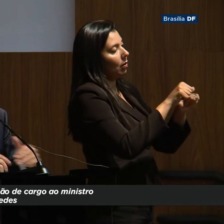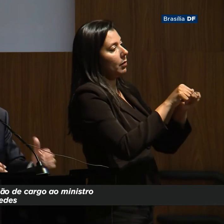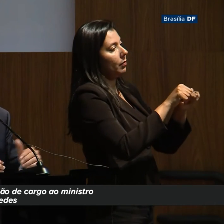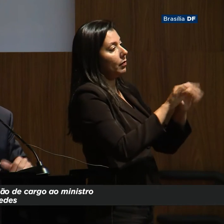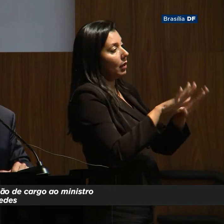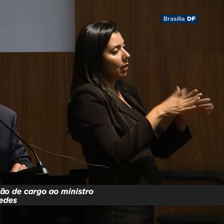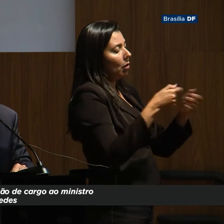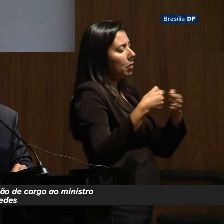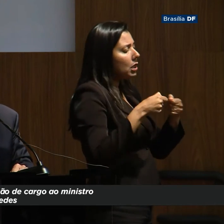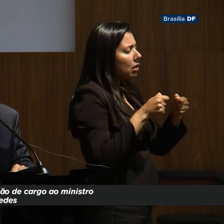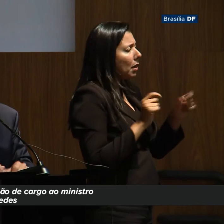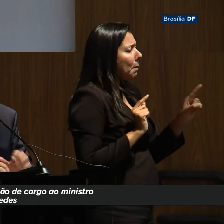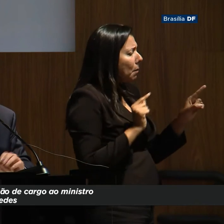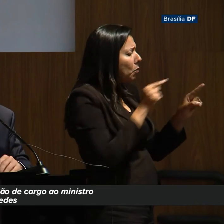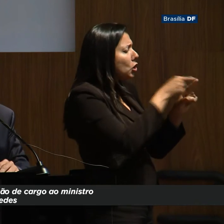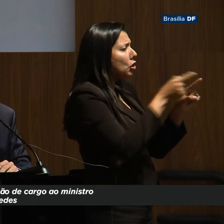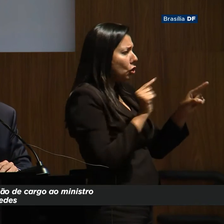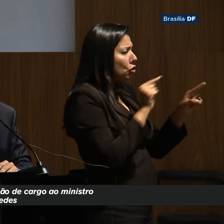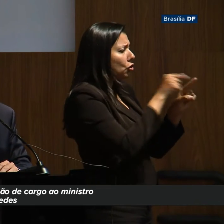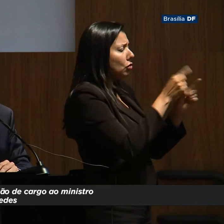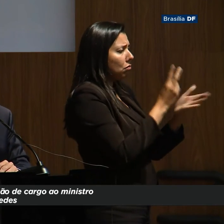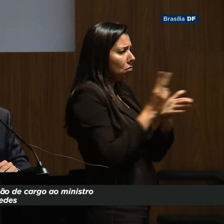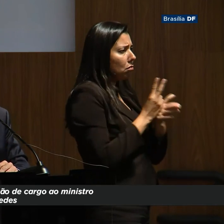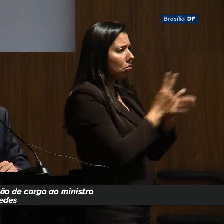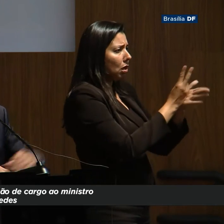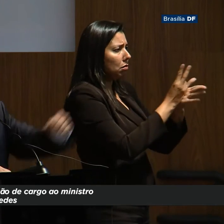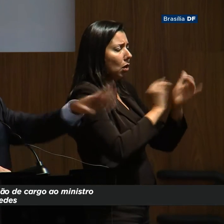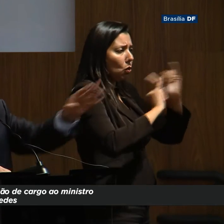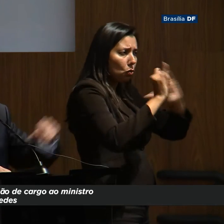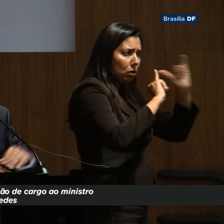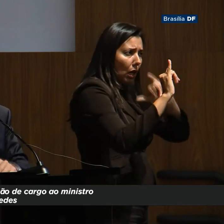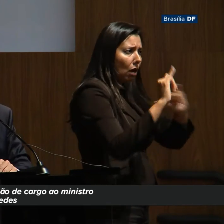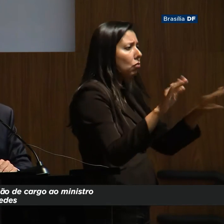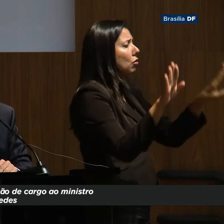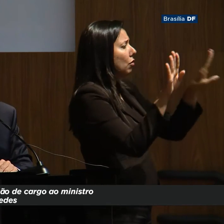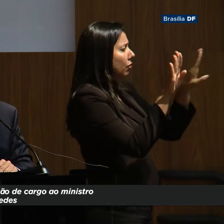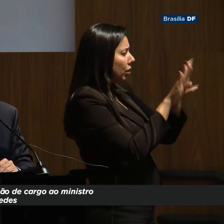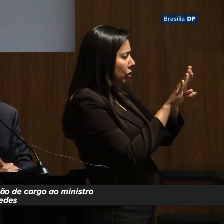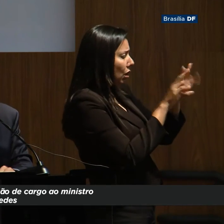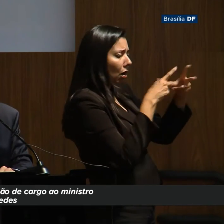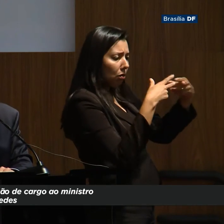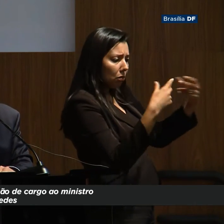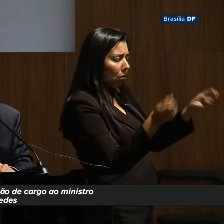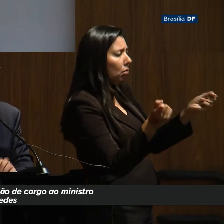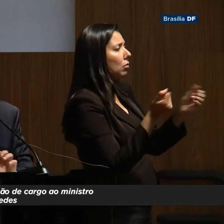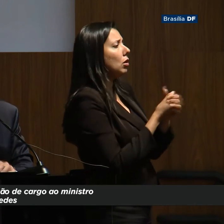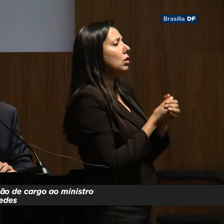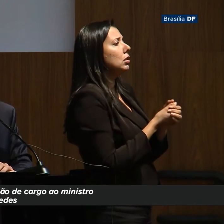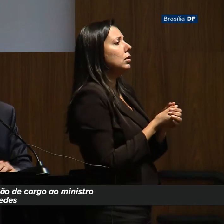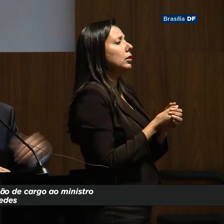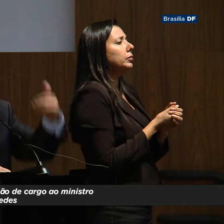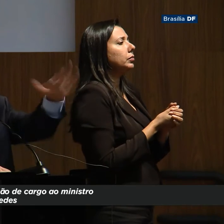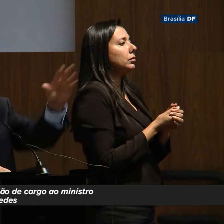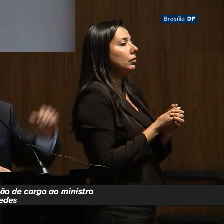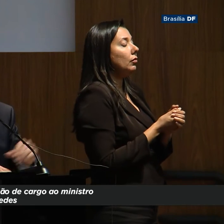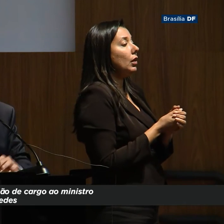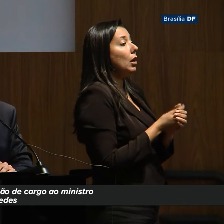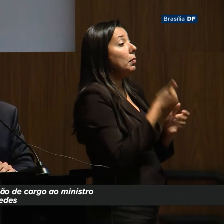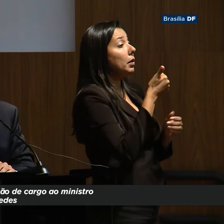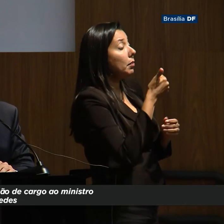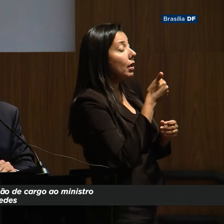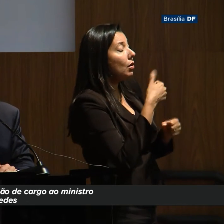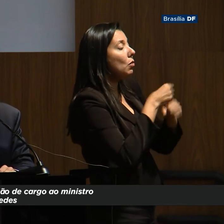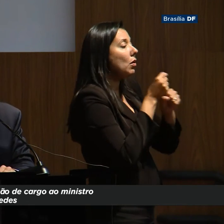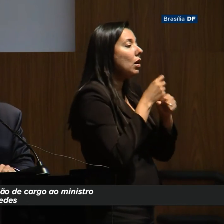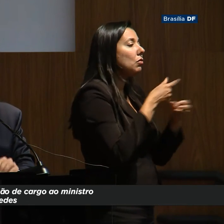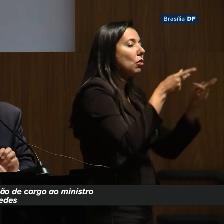meta, tem que ter meta. O Salim tem meta. O Salim vai entrar, já vai anunciar logo. Vou fechar o trem bala, vou fazer não sei o que lá, no primeiro ano vou vender